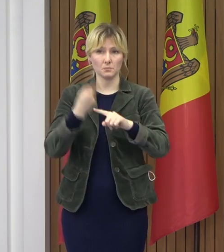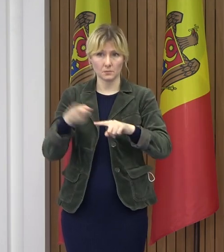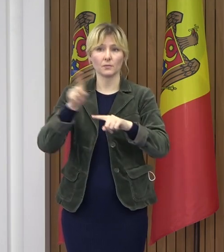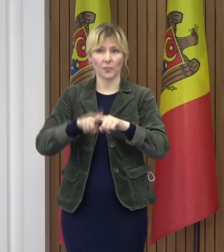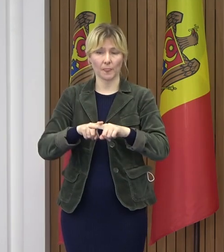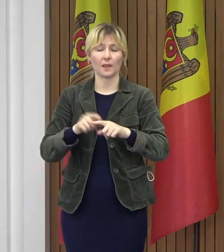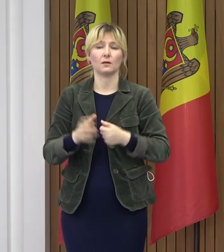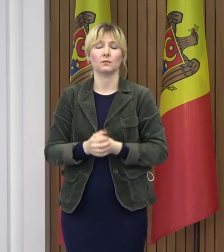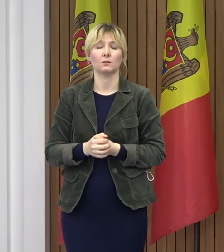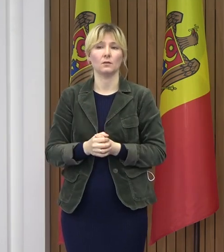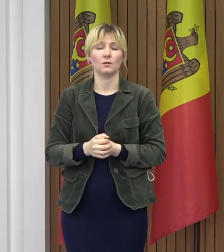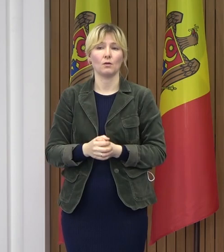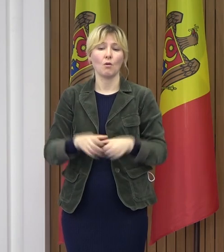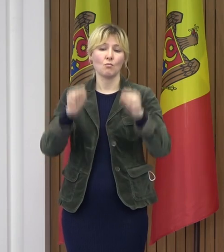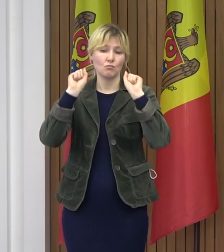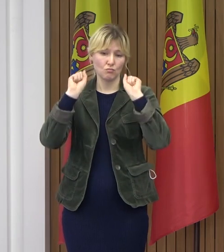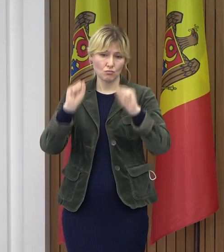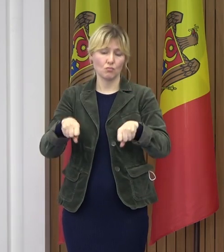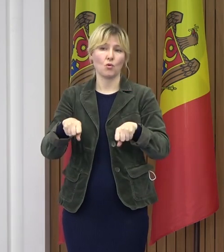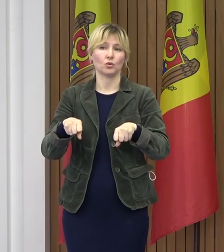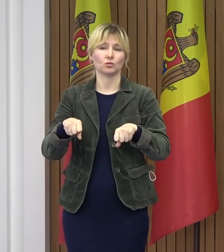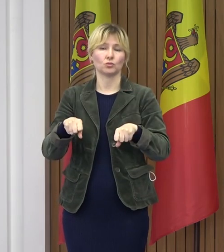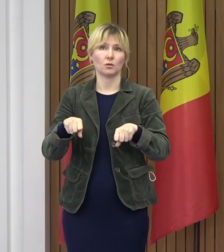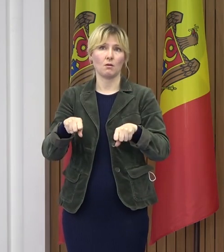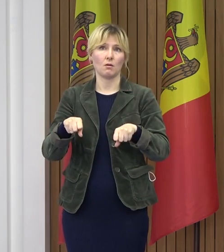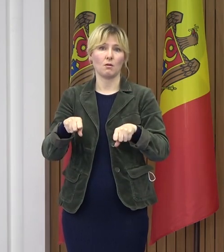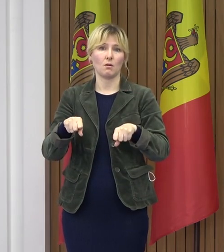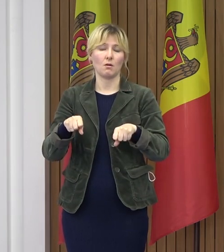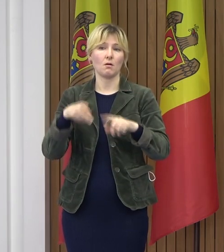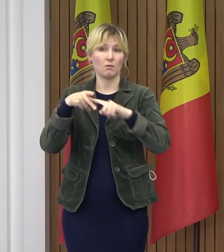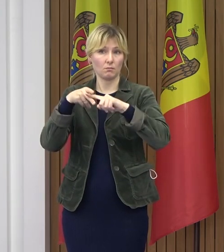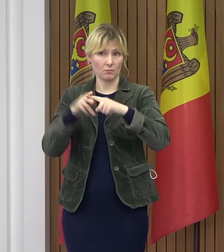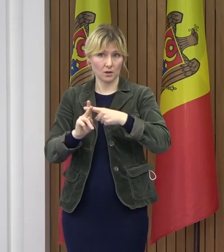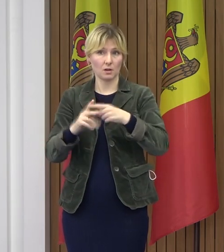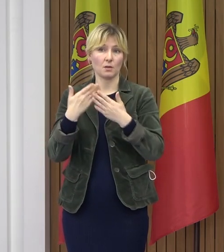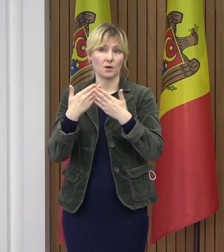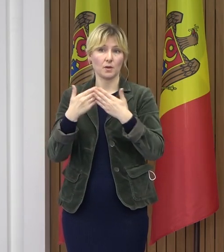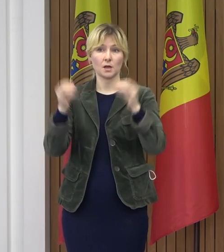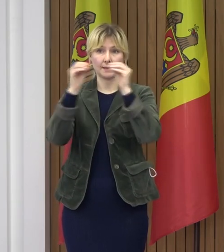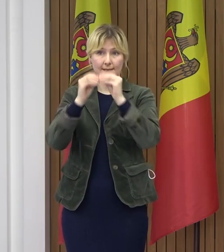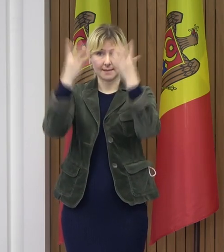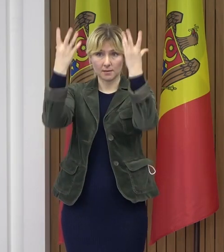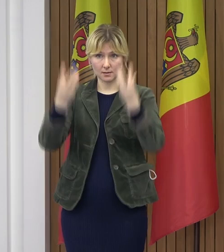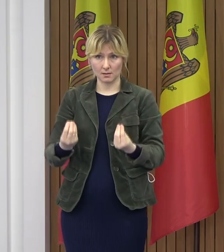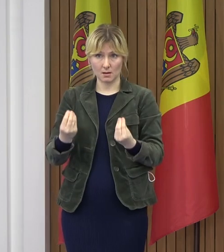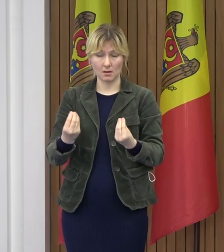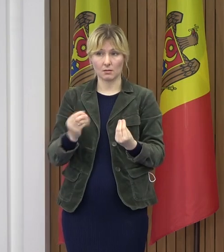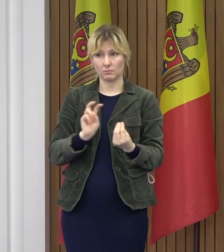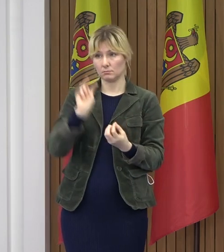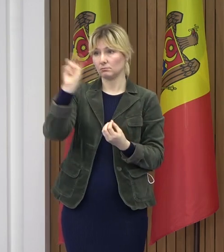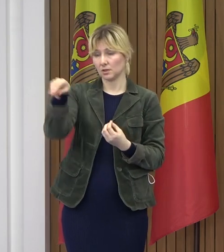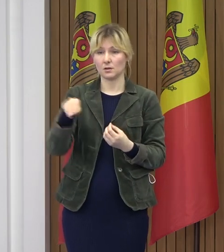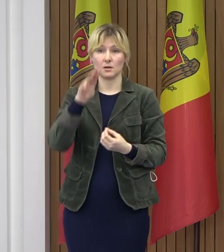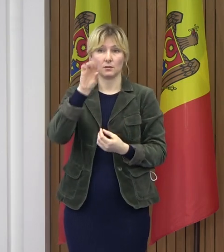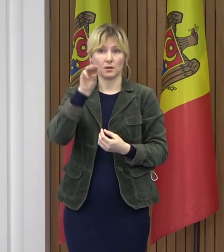care poate fi întreruptă în cazul în care după a 10 zi se face testul COVID și în